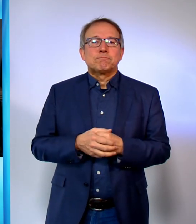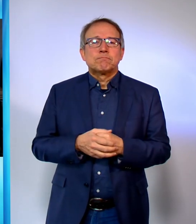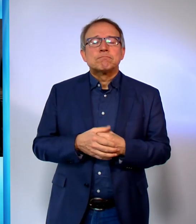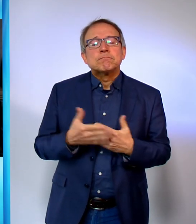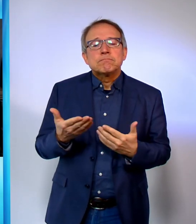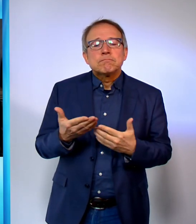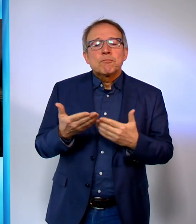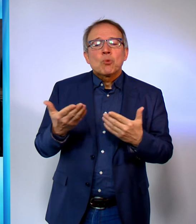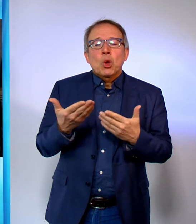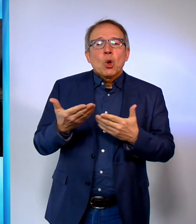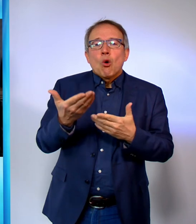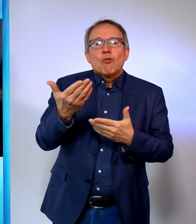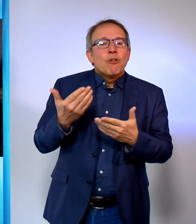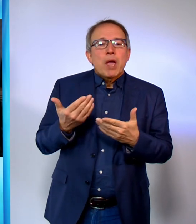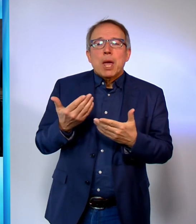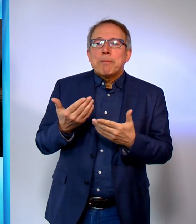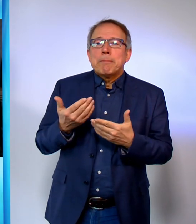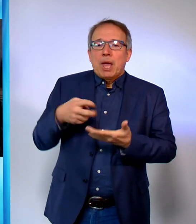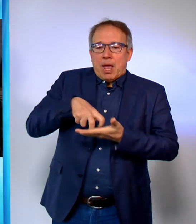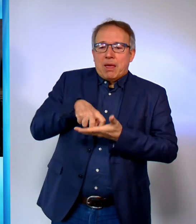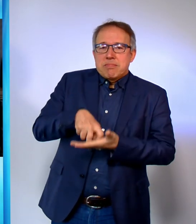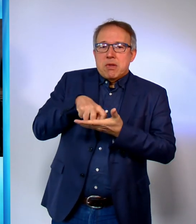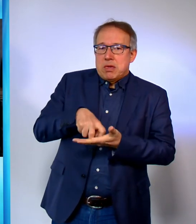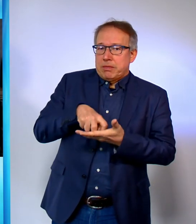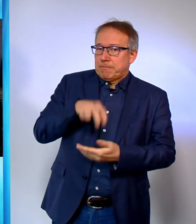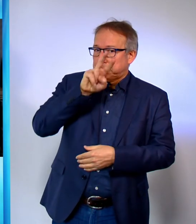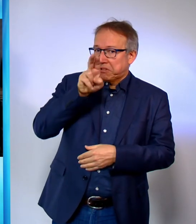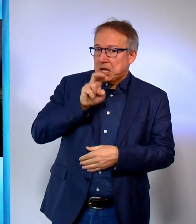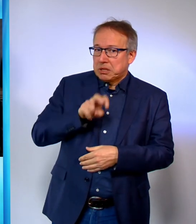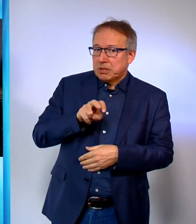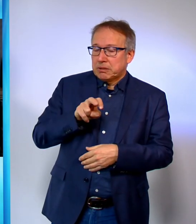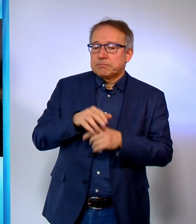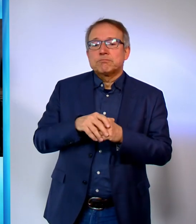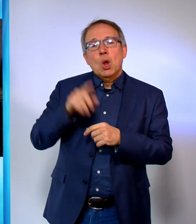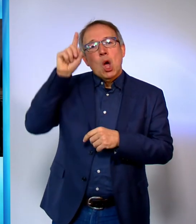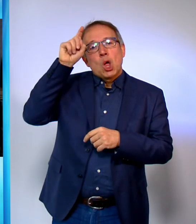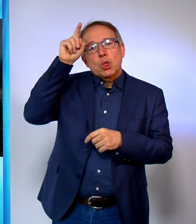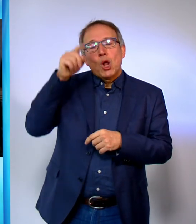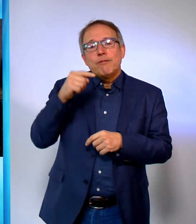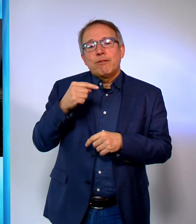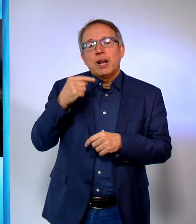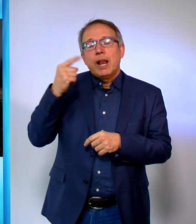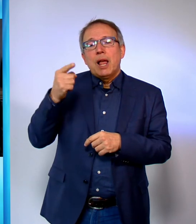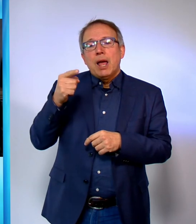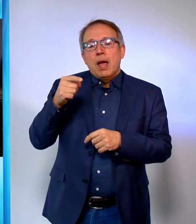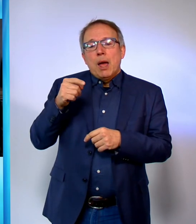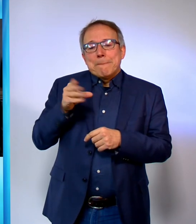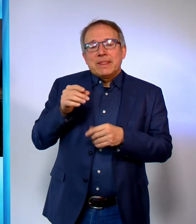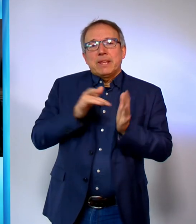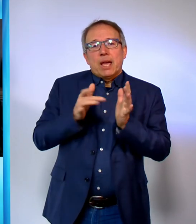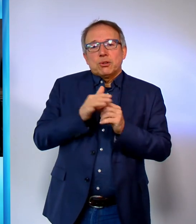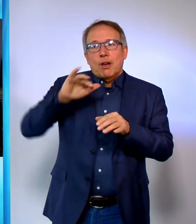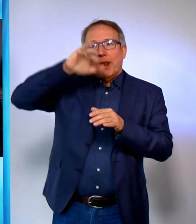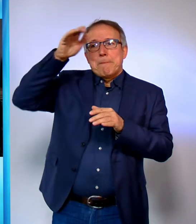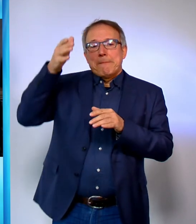Vor wem gehen wir in die Knie? Der Versucher führt Jesus auf einen Berg und zeigt ihm alle Reiche der Erde.